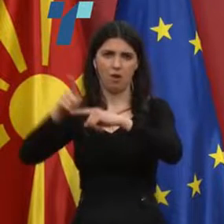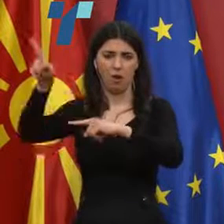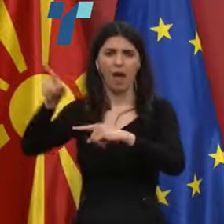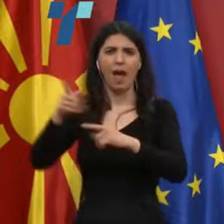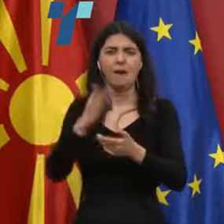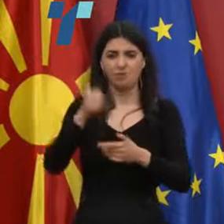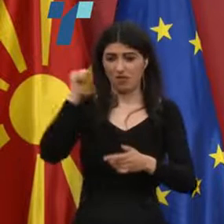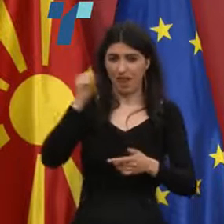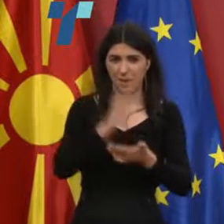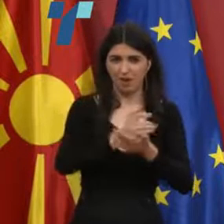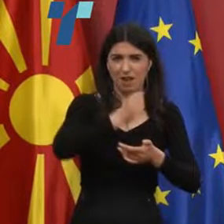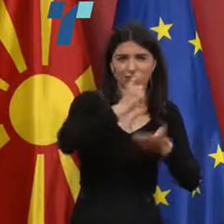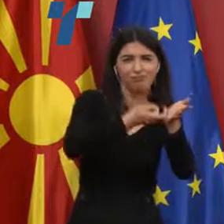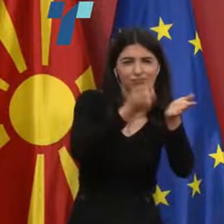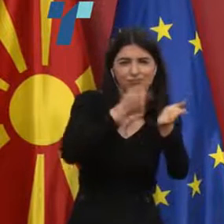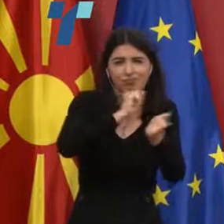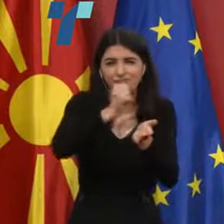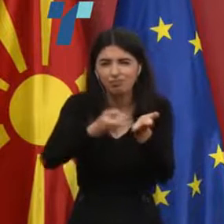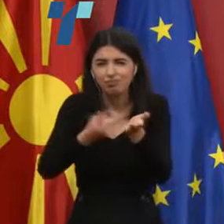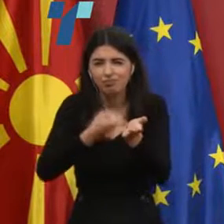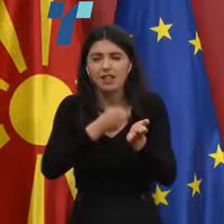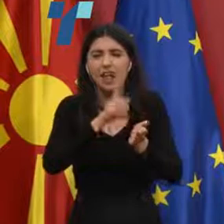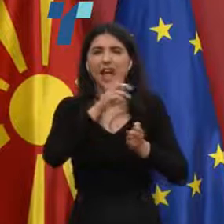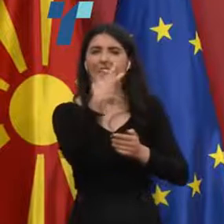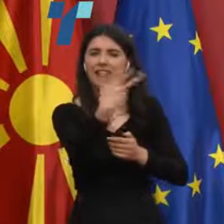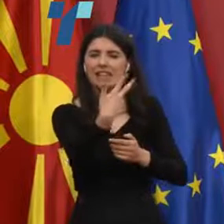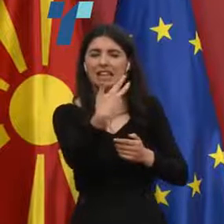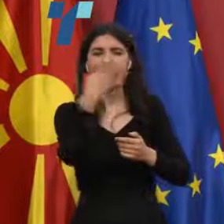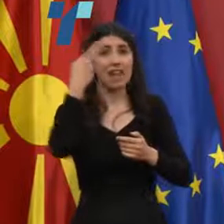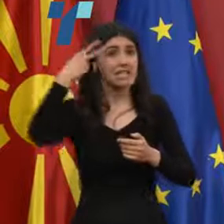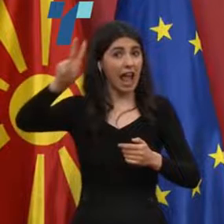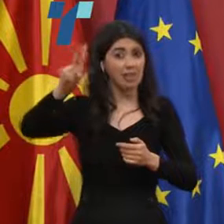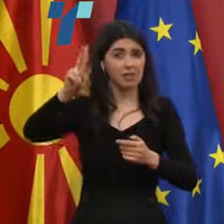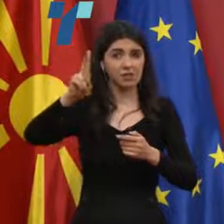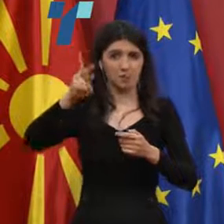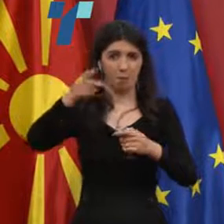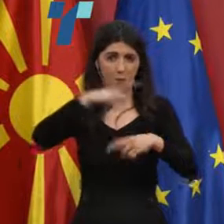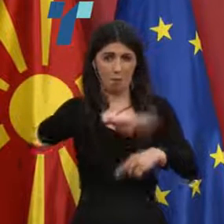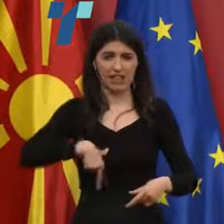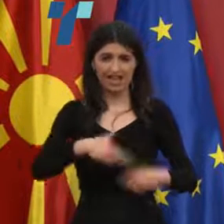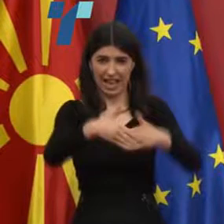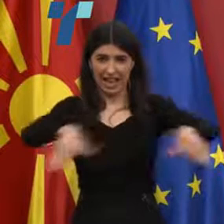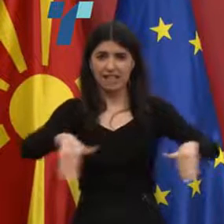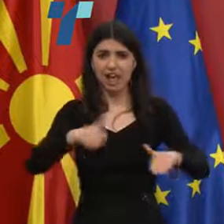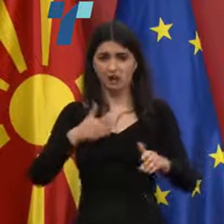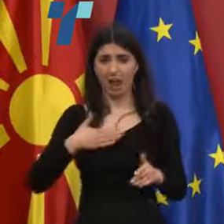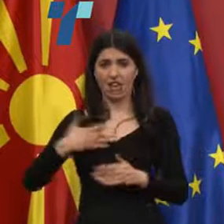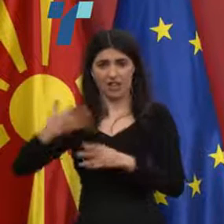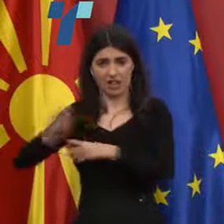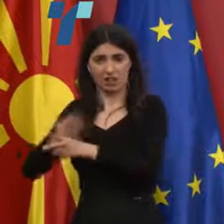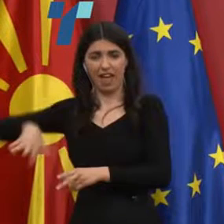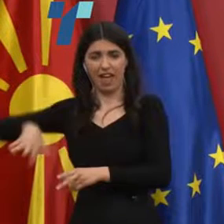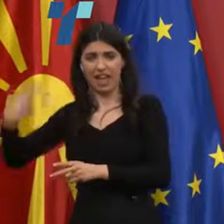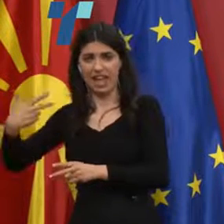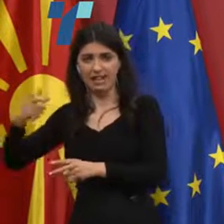анкети и 30 на странски полицаици, кој што се на јужната граница и 30 на наши полицаици, кој што биле во